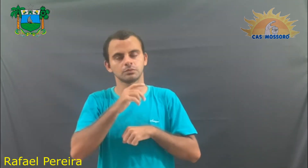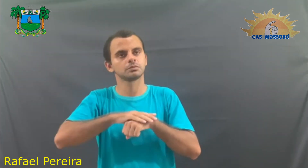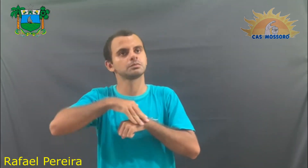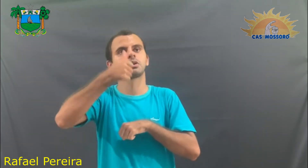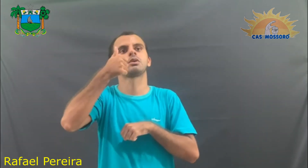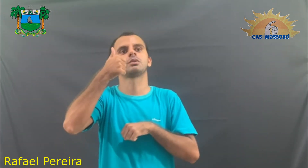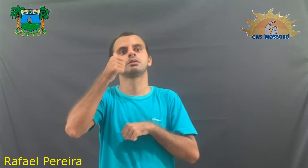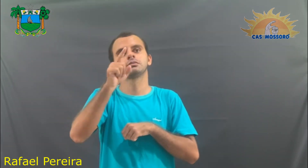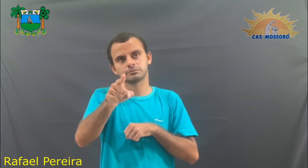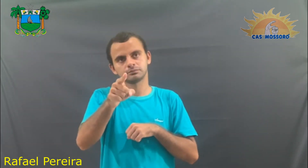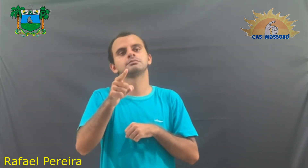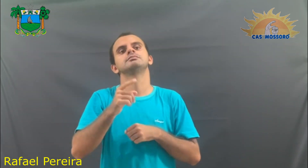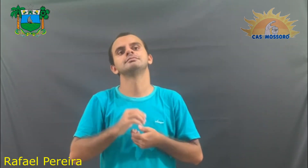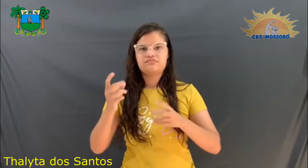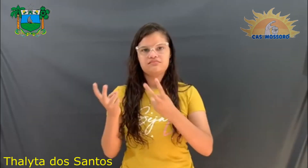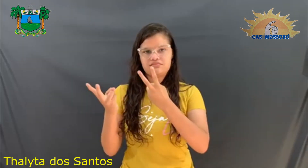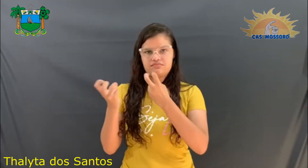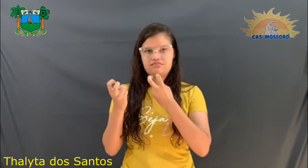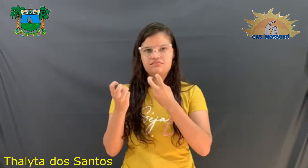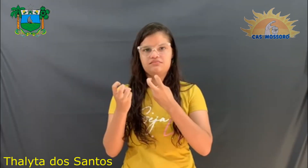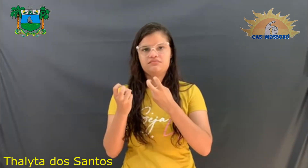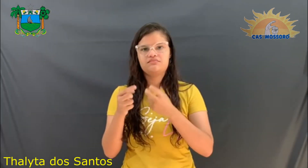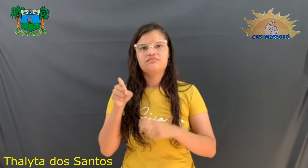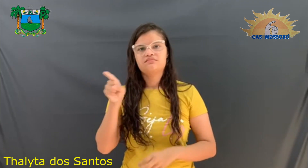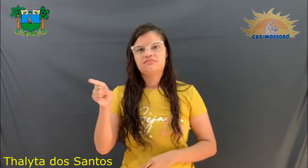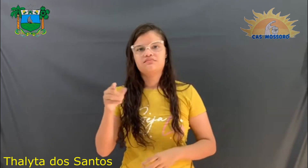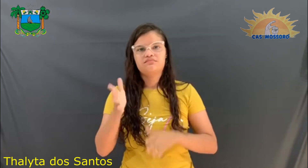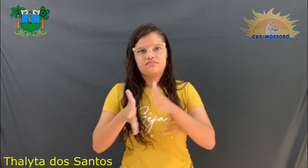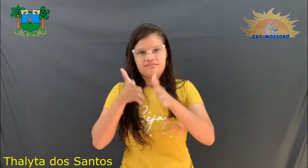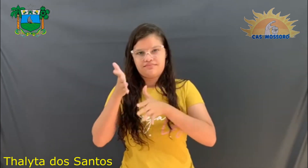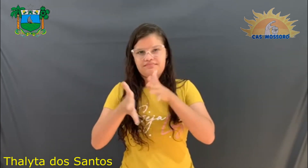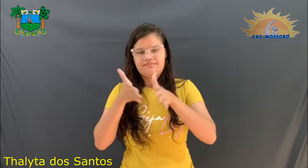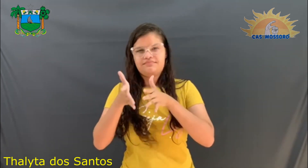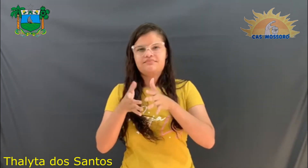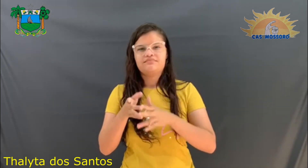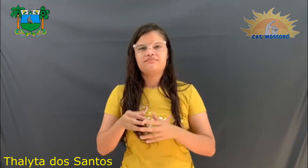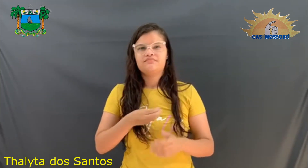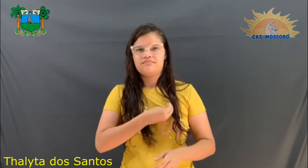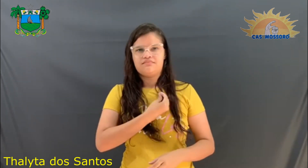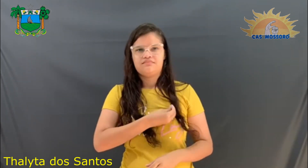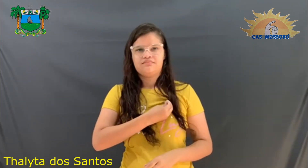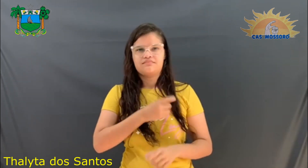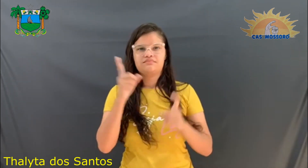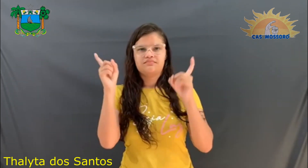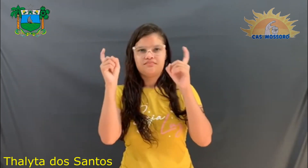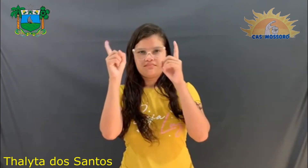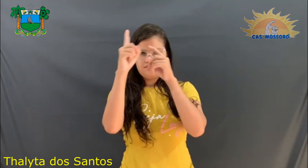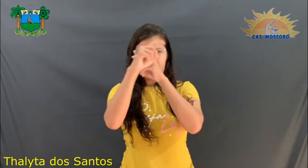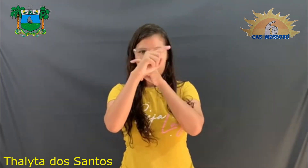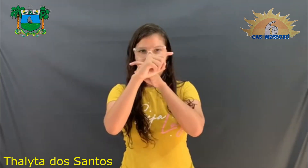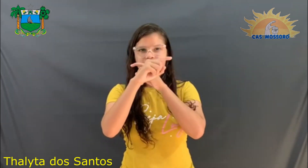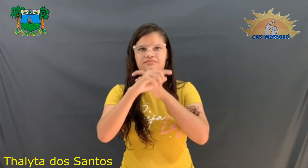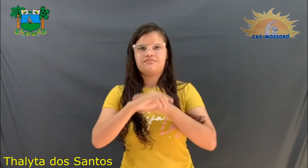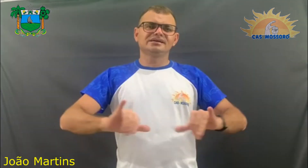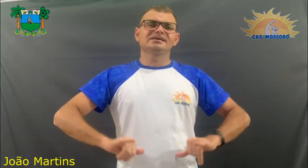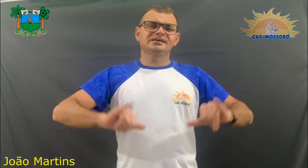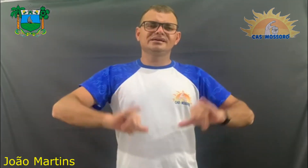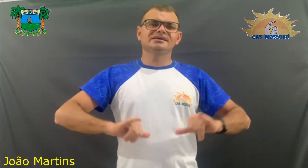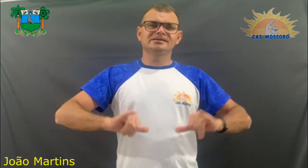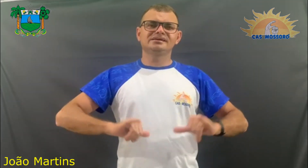mim do que em você. Pelas vezes que eu ouvi você dizer que a vida era cheia de feridas. E que